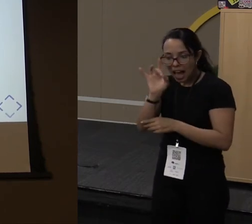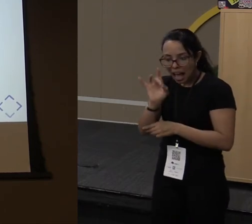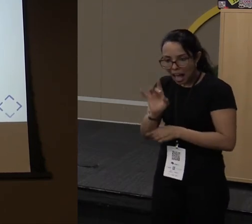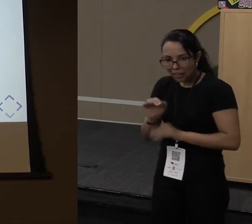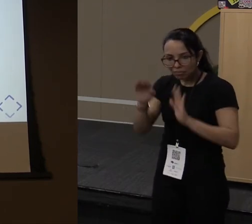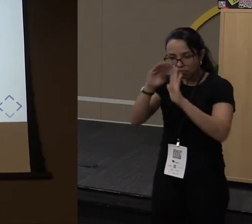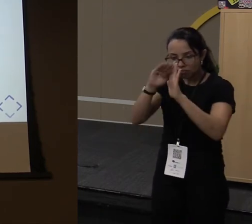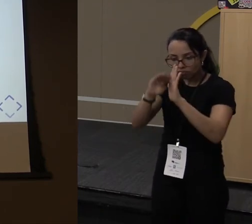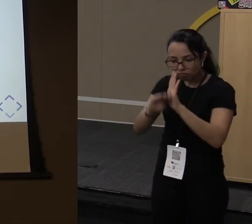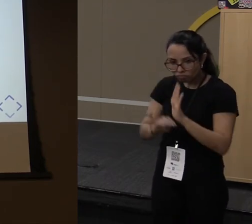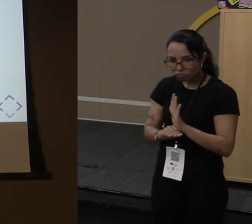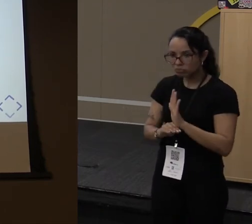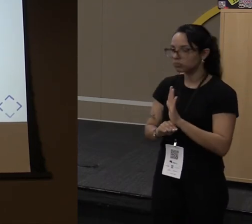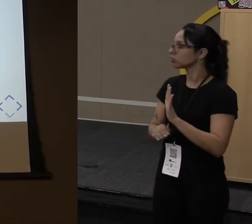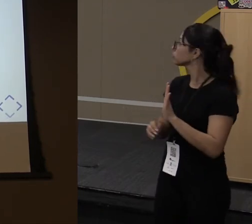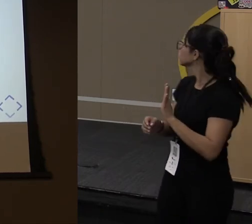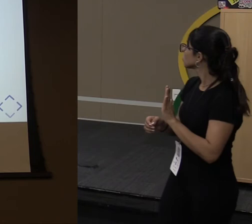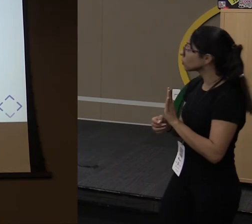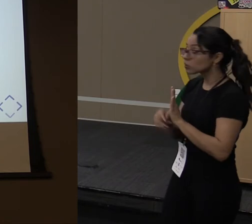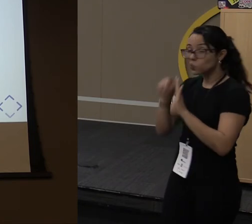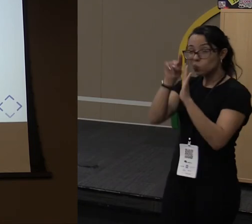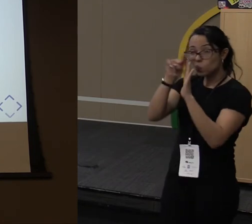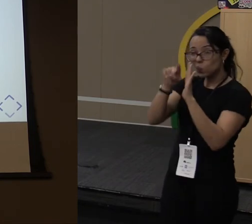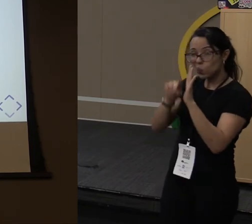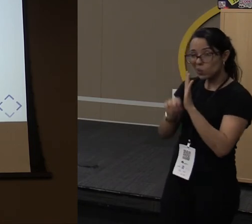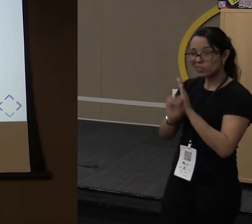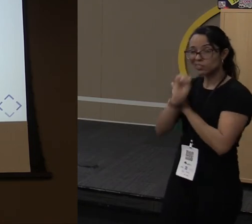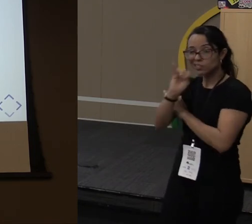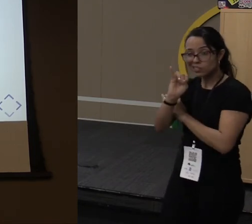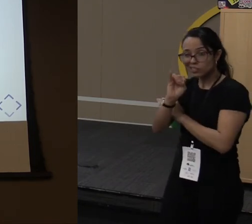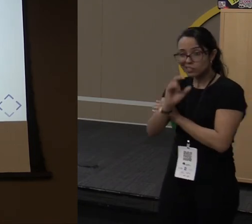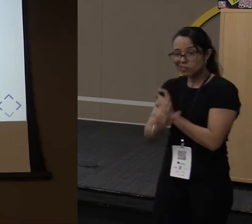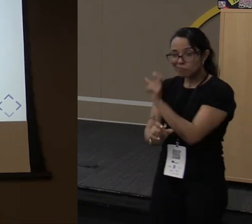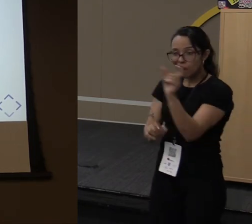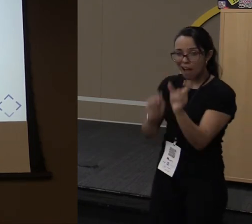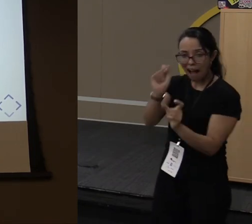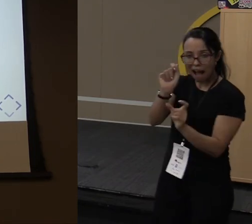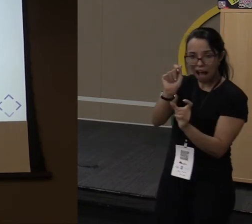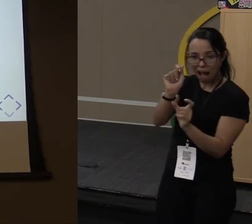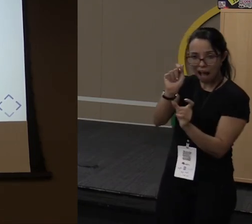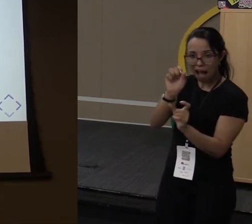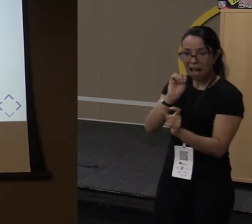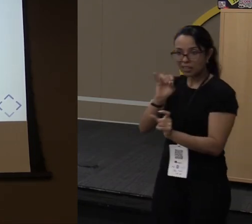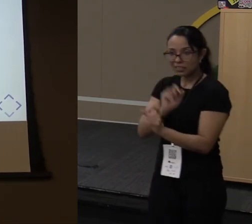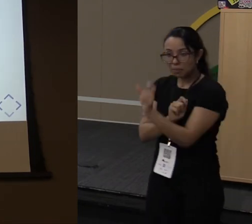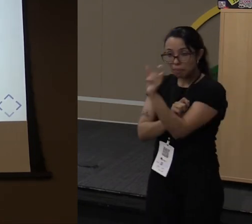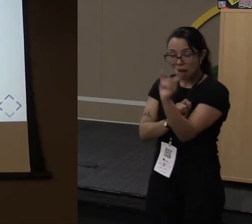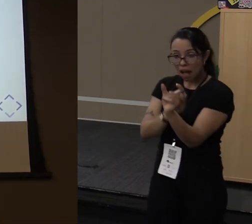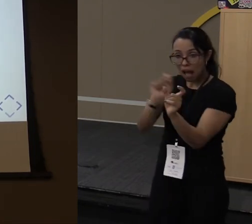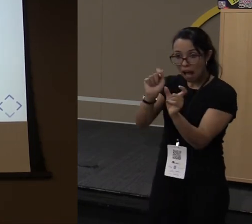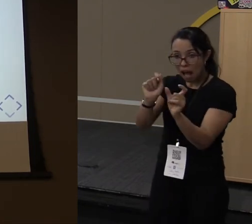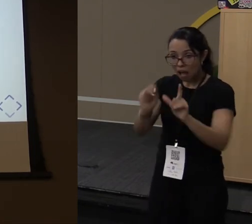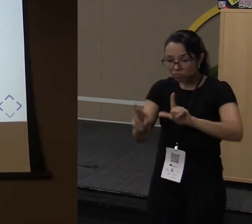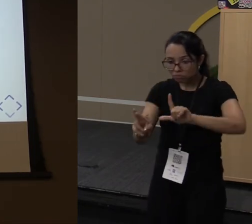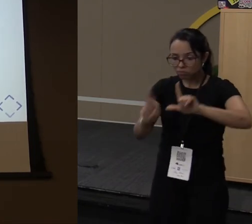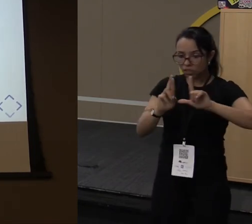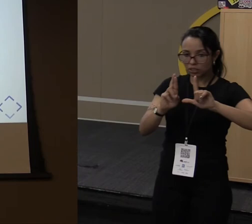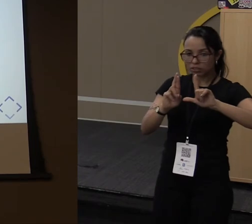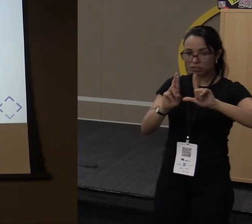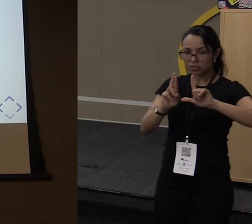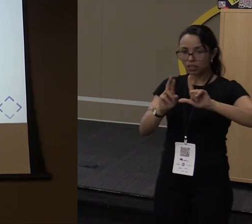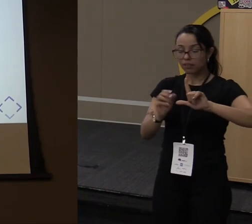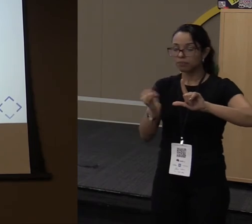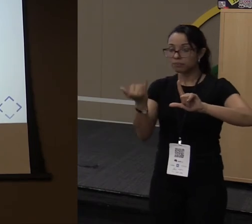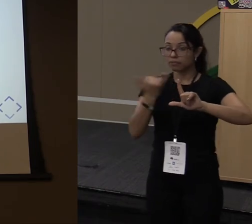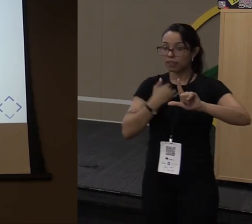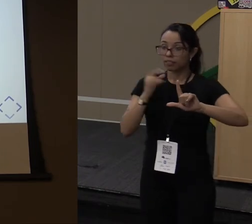verificando se contém a palavra A. Se tiver a palavra A, como esse match me retorna um boolean, ele vai me dizer se existe